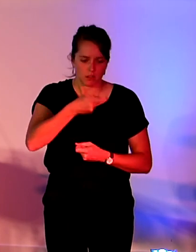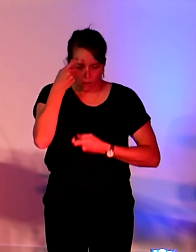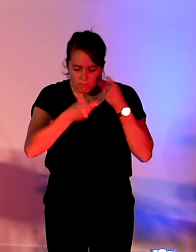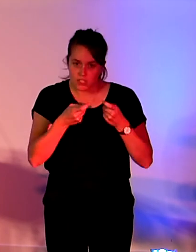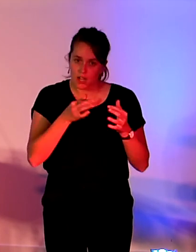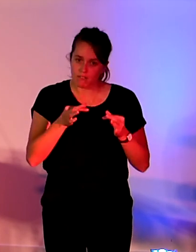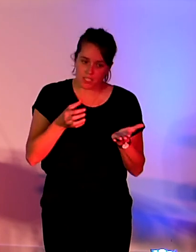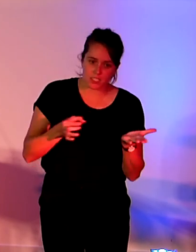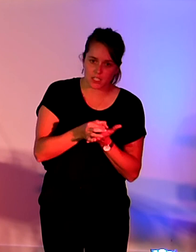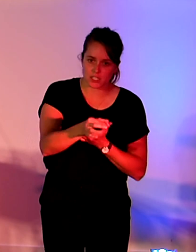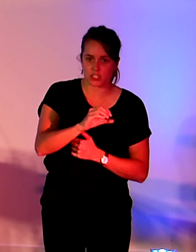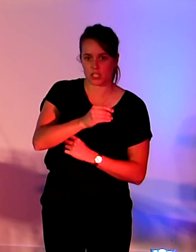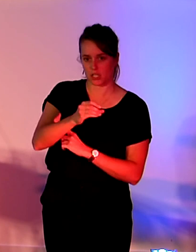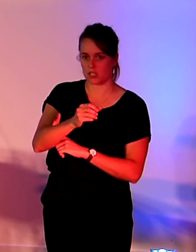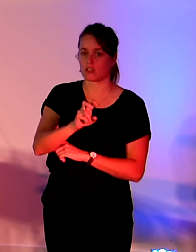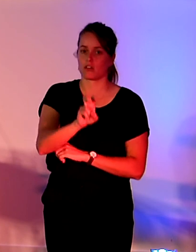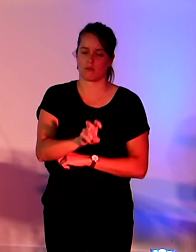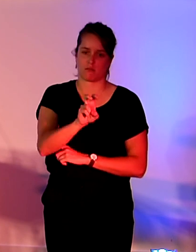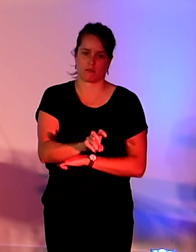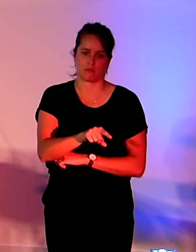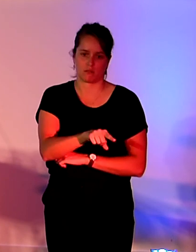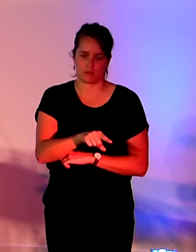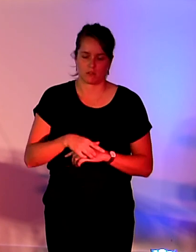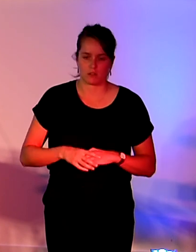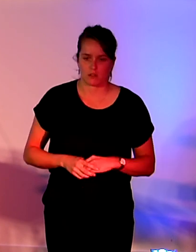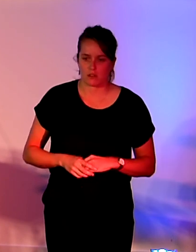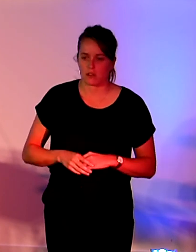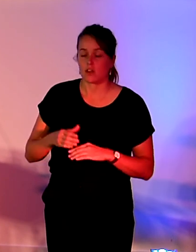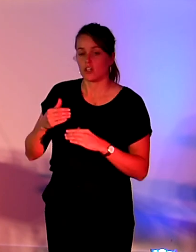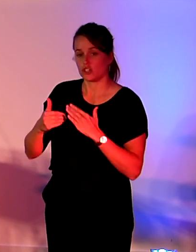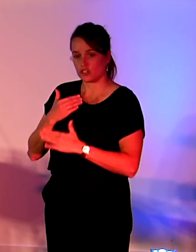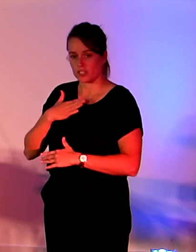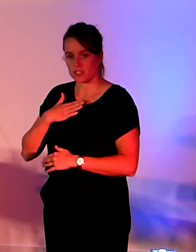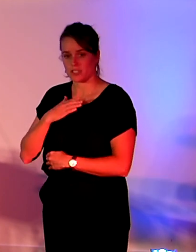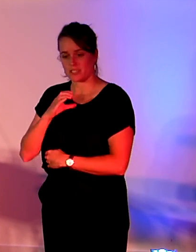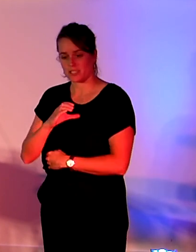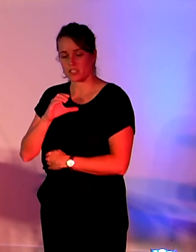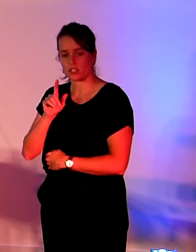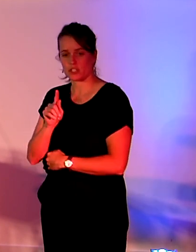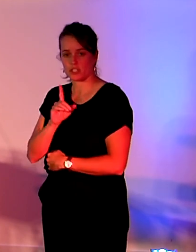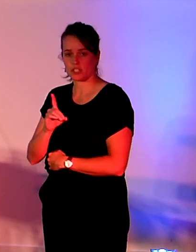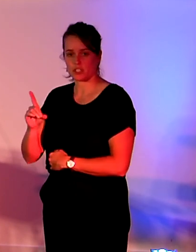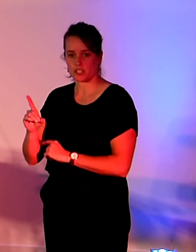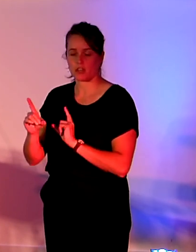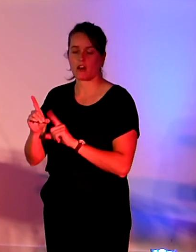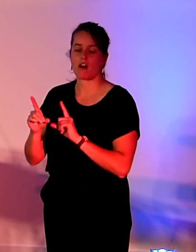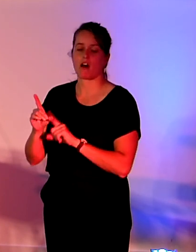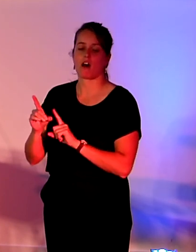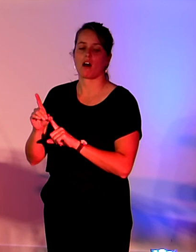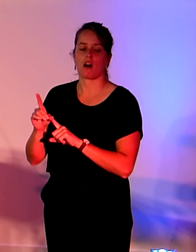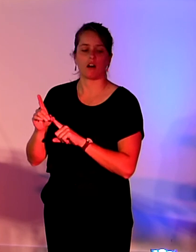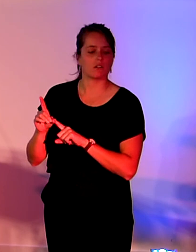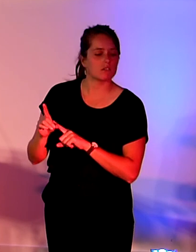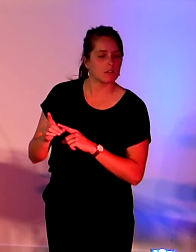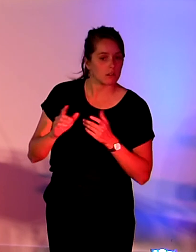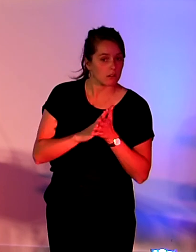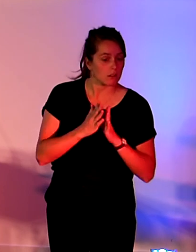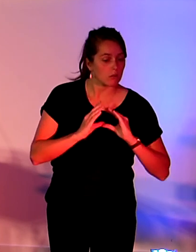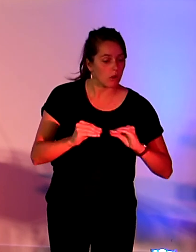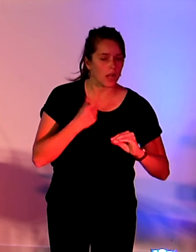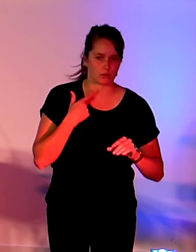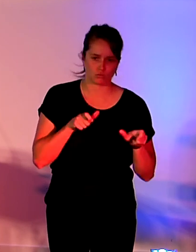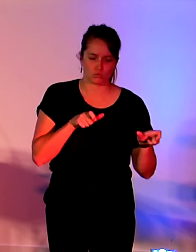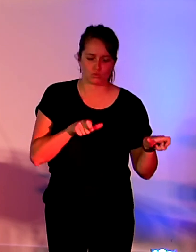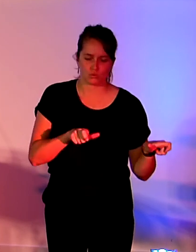là, on travaille au CGDD au suivi de la mise en œuvre de cet article de loi.